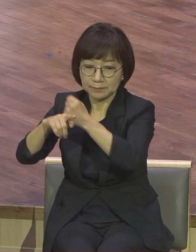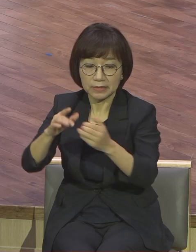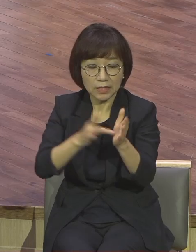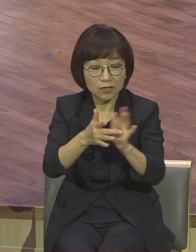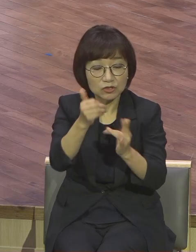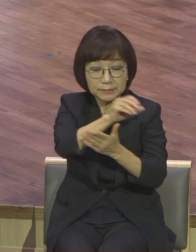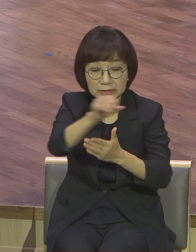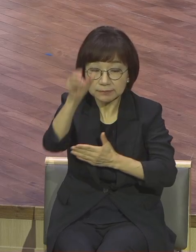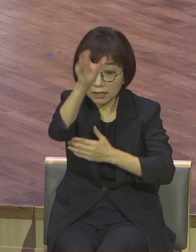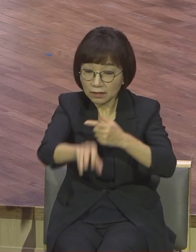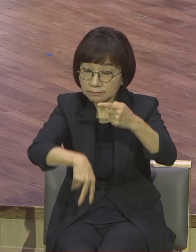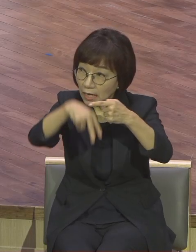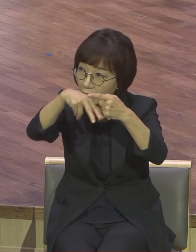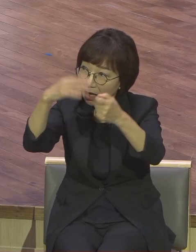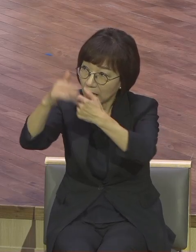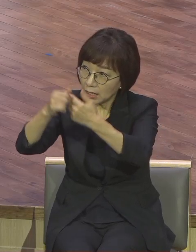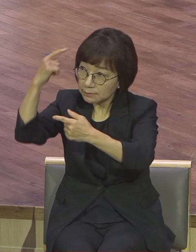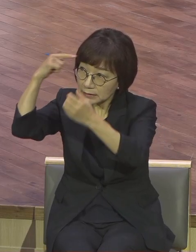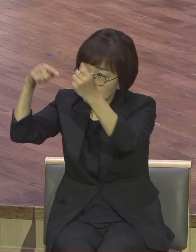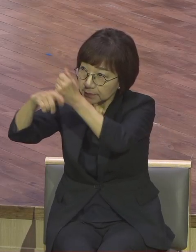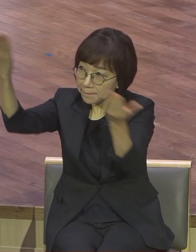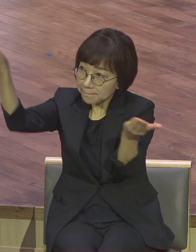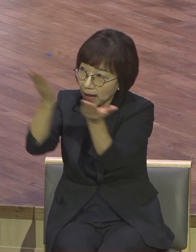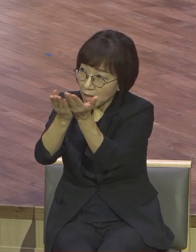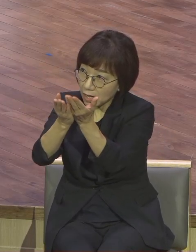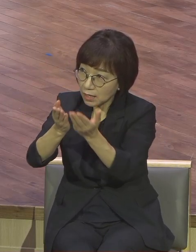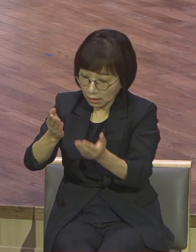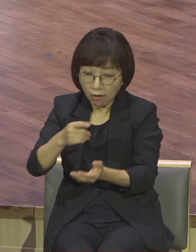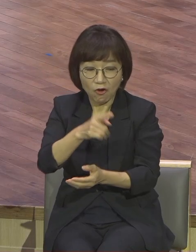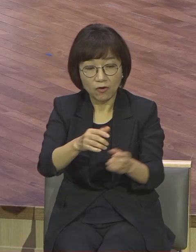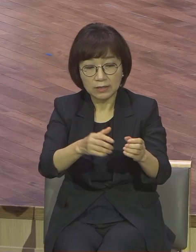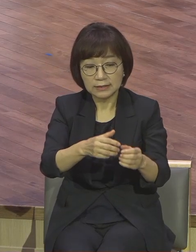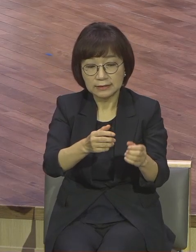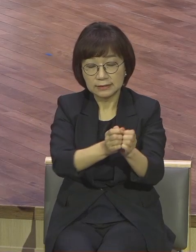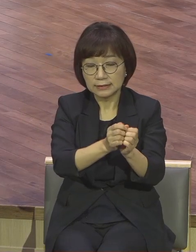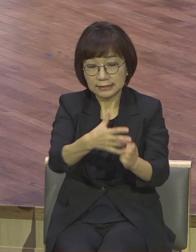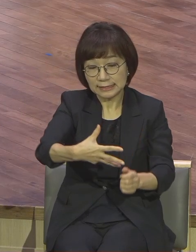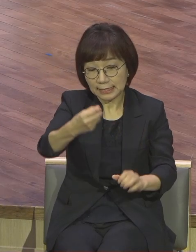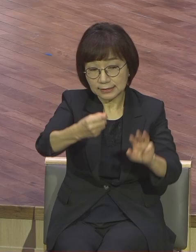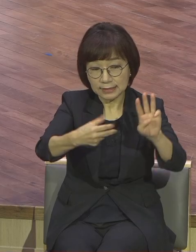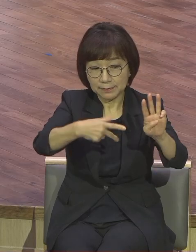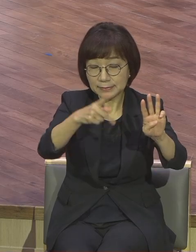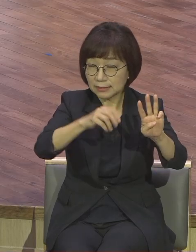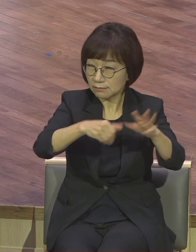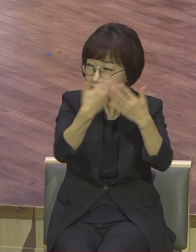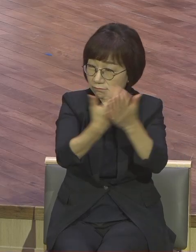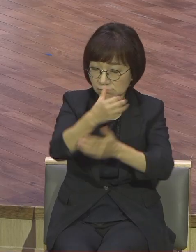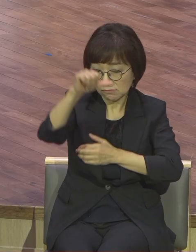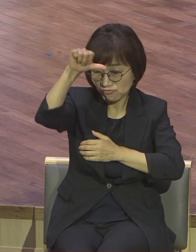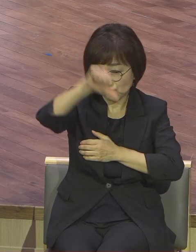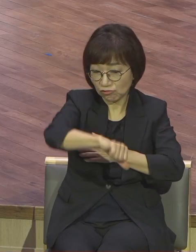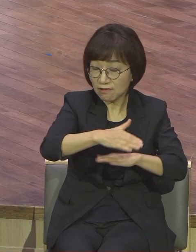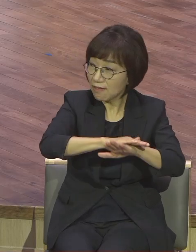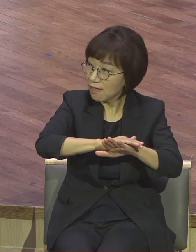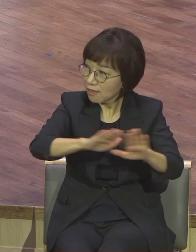인류의 창식이 삼장의 모든 저주를 해결을 해야